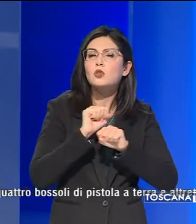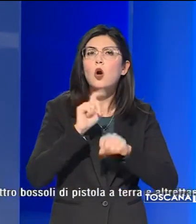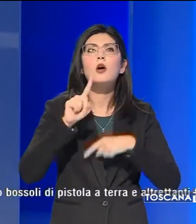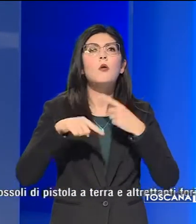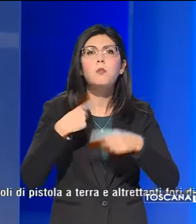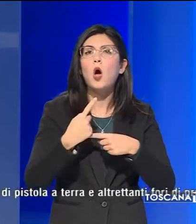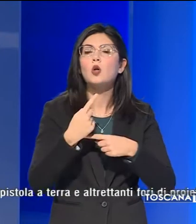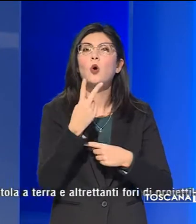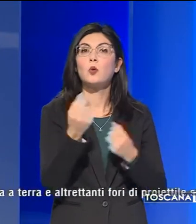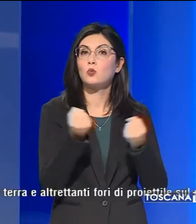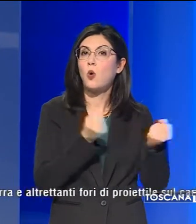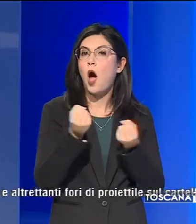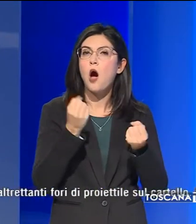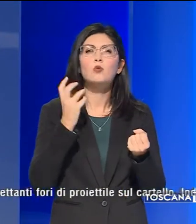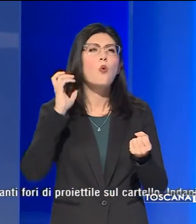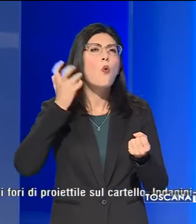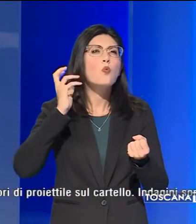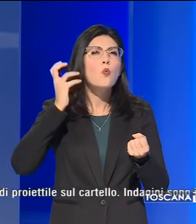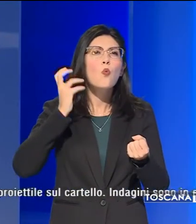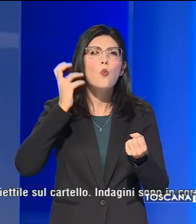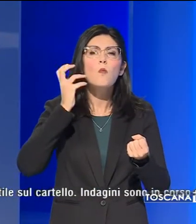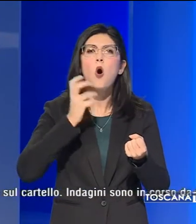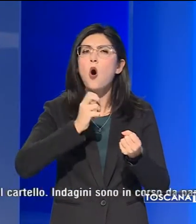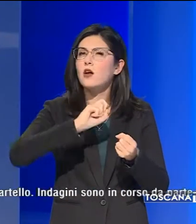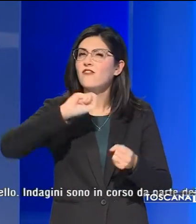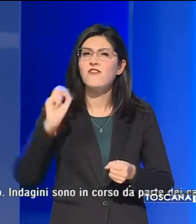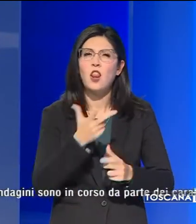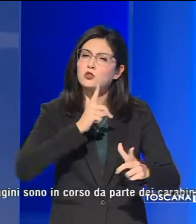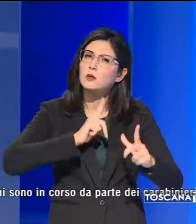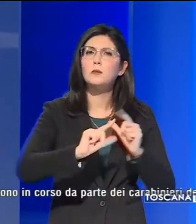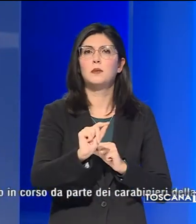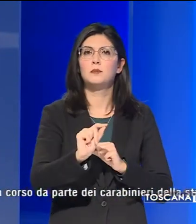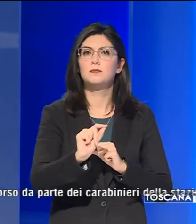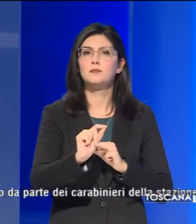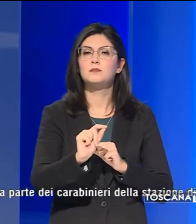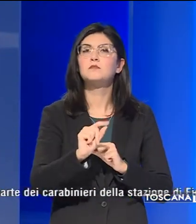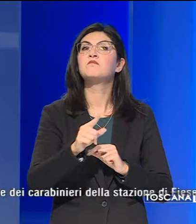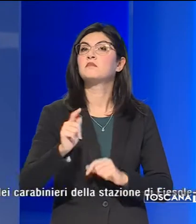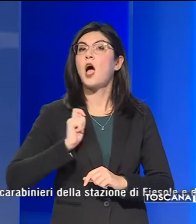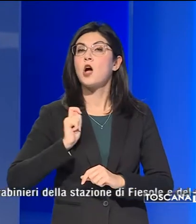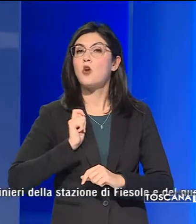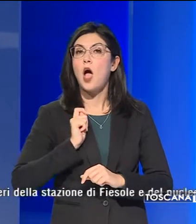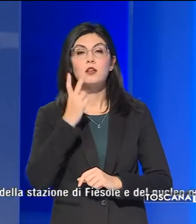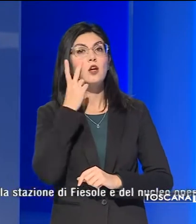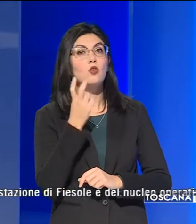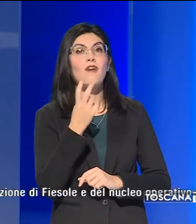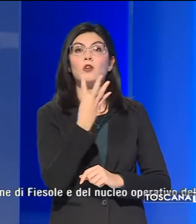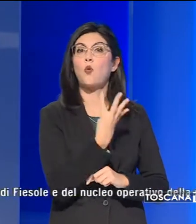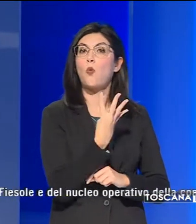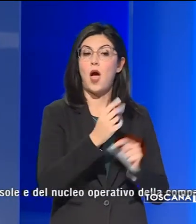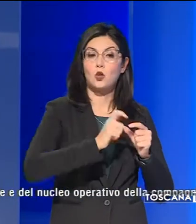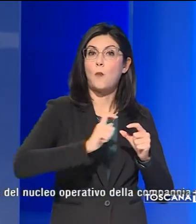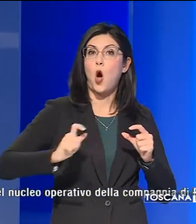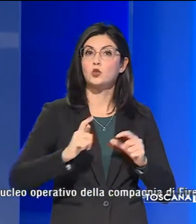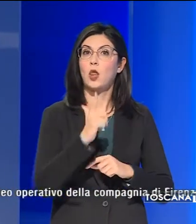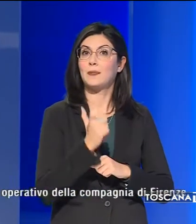rumore di due auto che si allontanavano a forte velocità. I militari hanno trovato poi quattro bossoli di